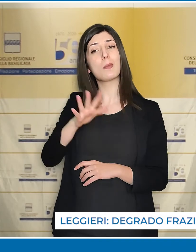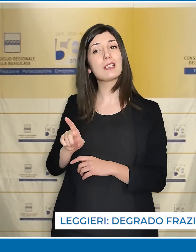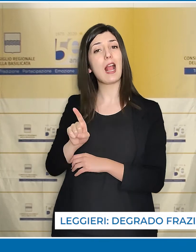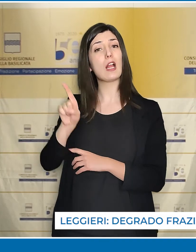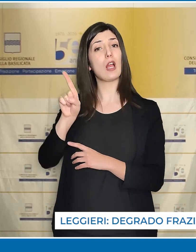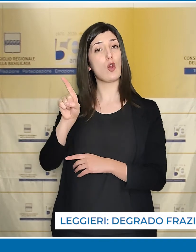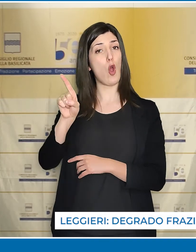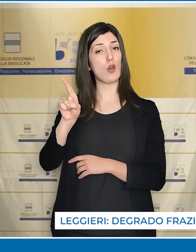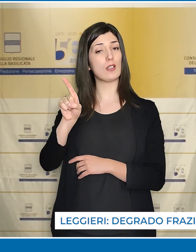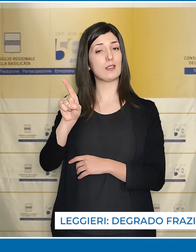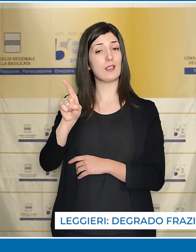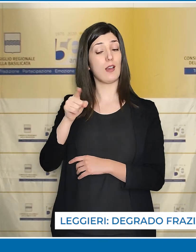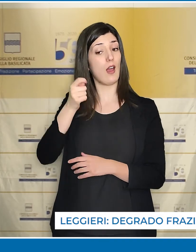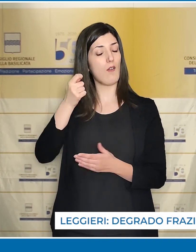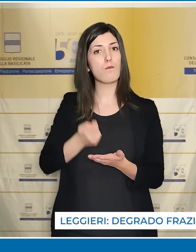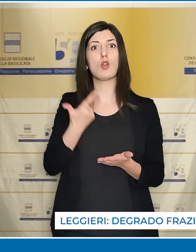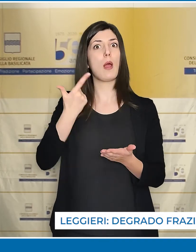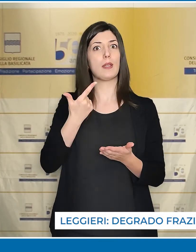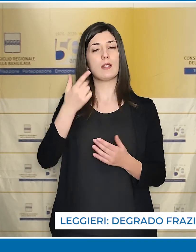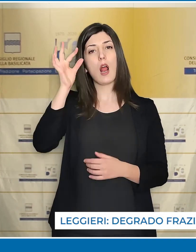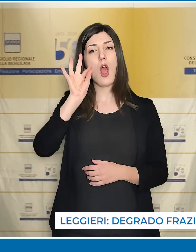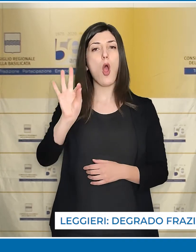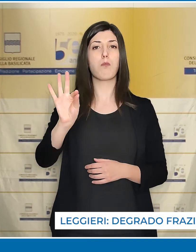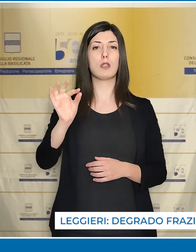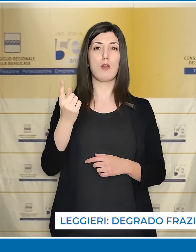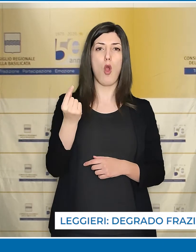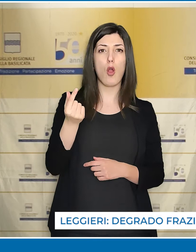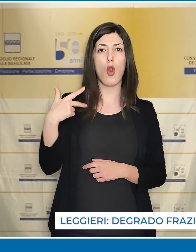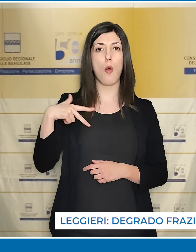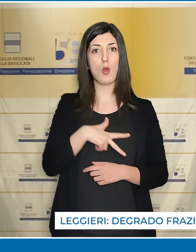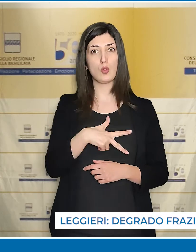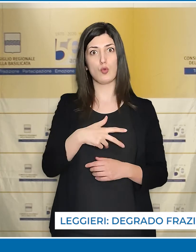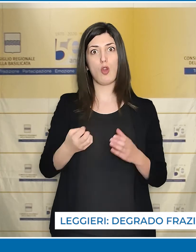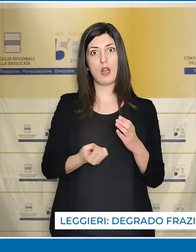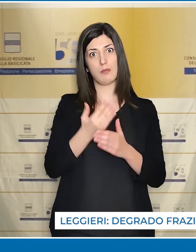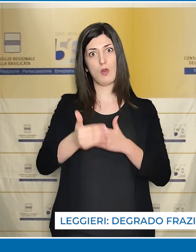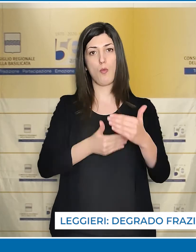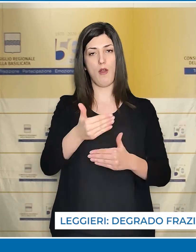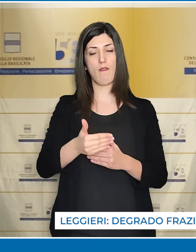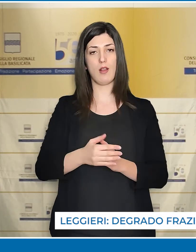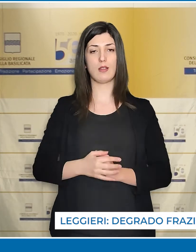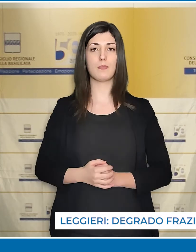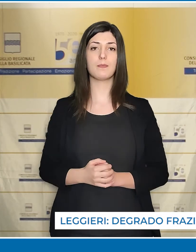Basilicata fondamentali per lo sviluppo economico e sociale.